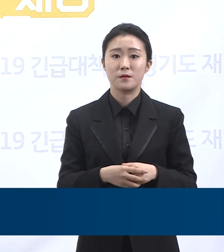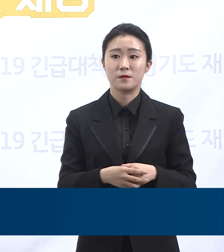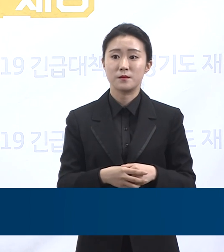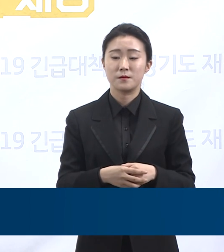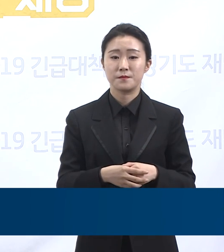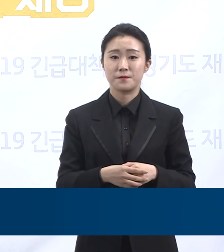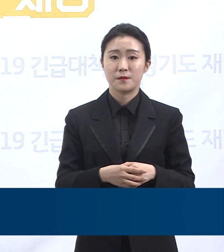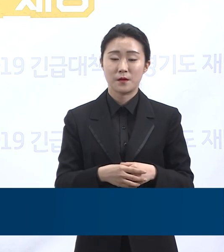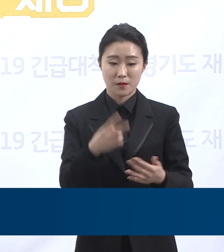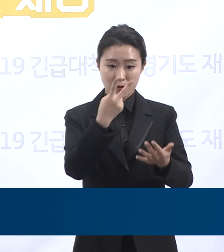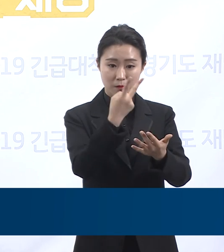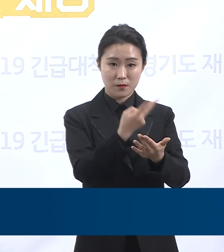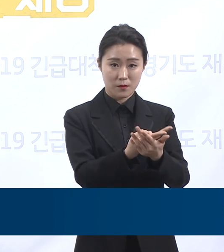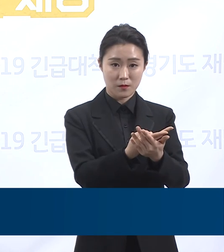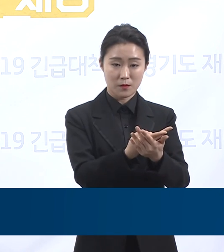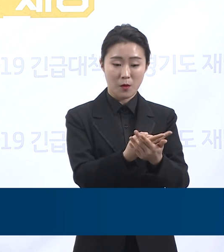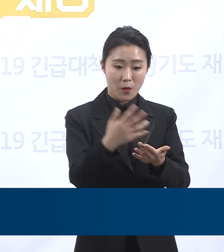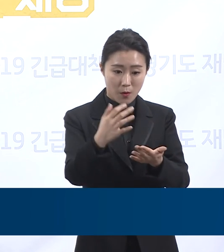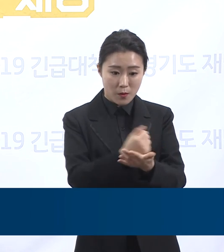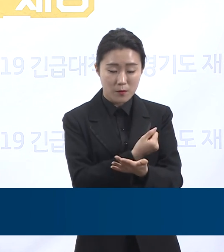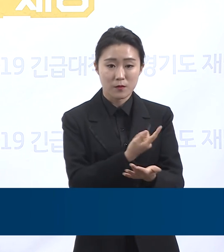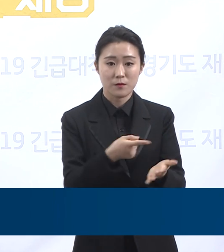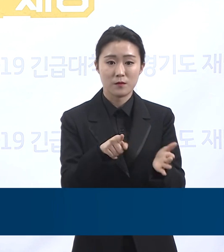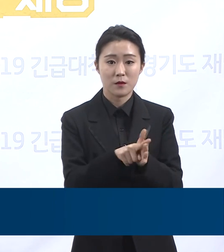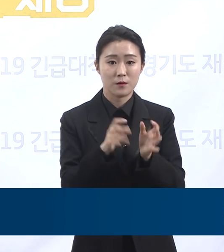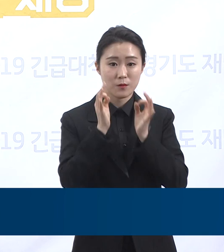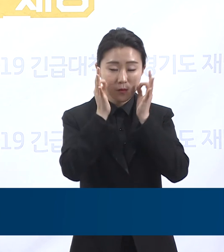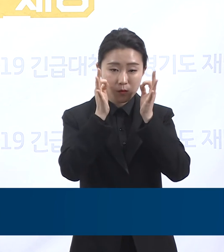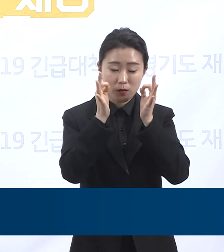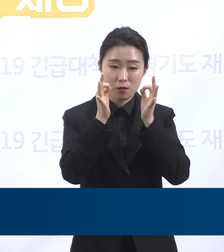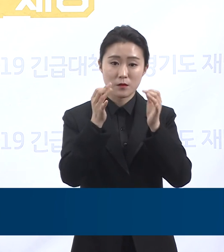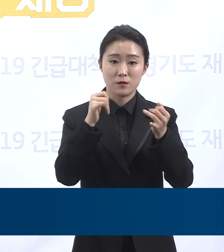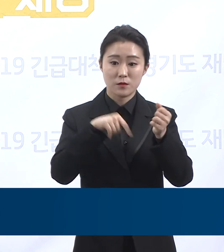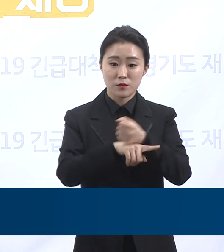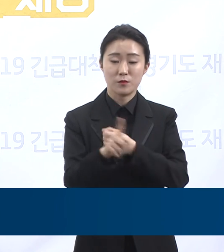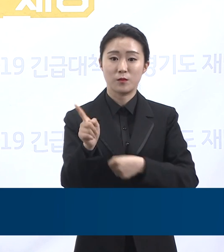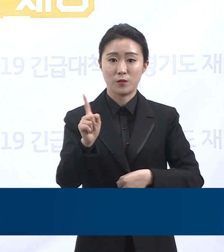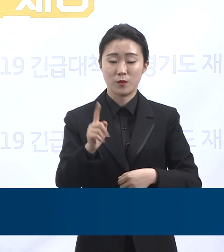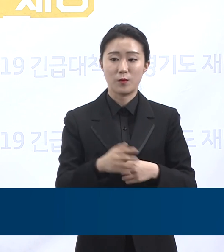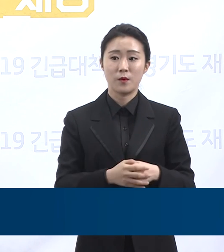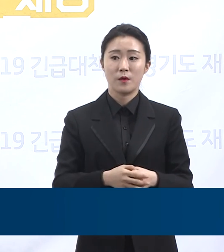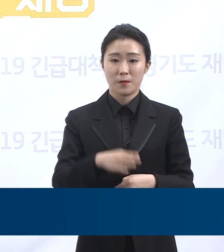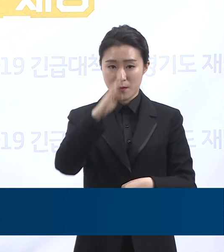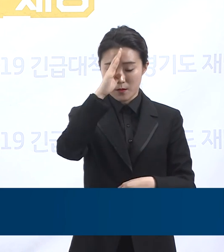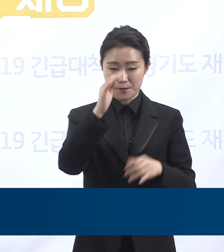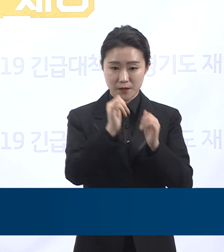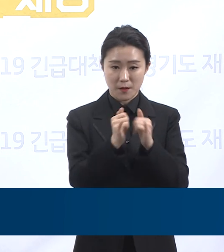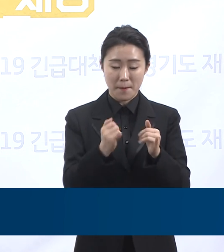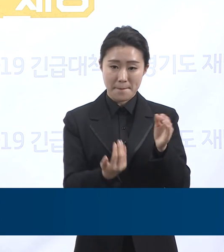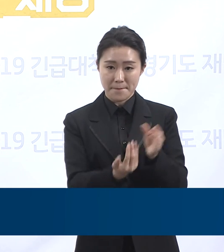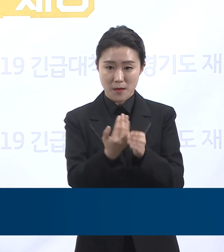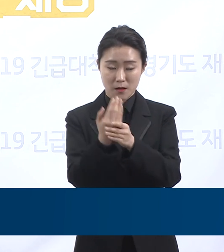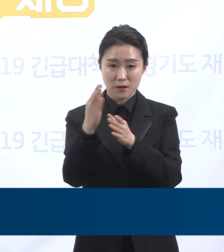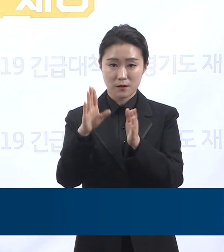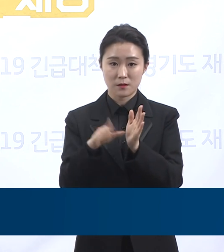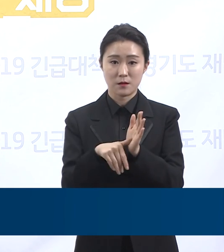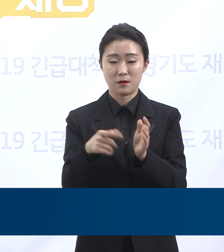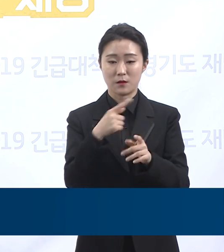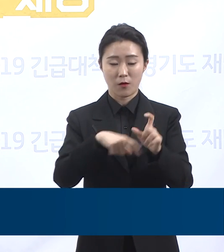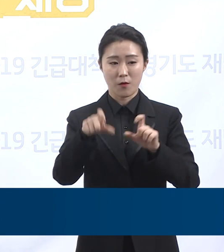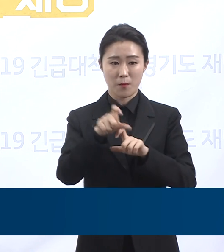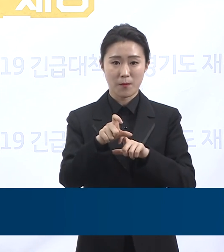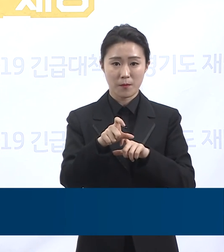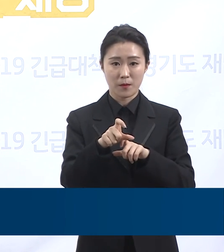확보가 어려운 중환자 진료 공간을 선제적으로 확보하기 위함입니다. 같은 맥락에서 경기도는 정부의 수도권